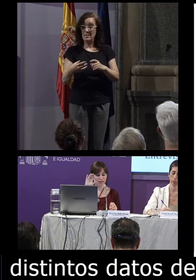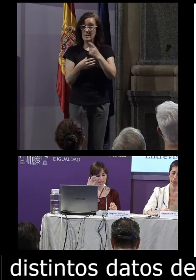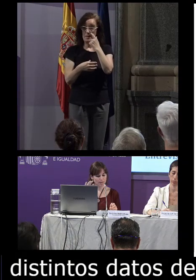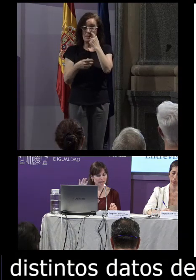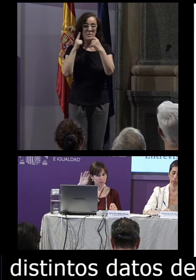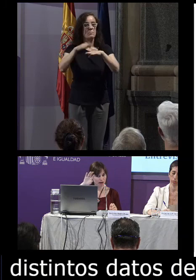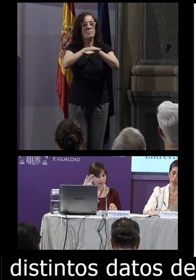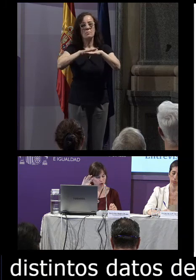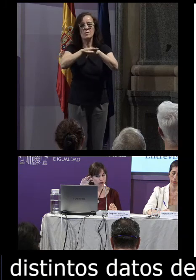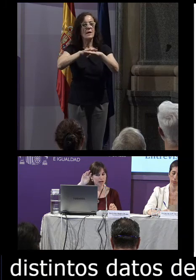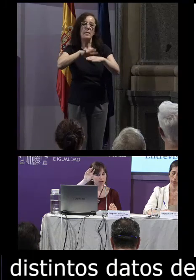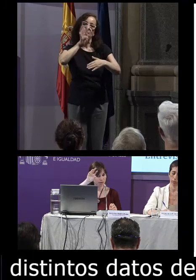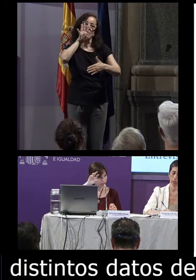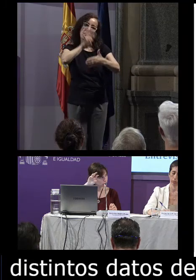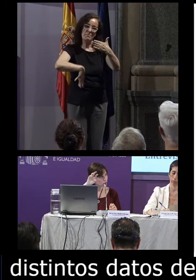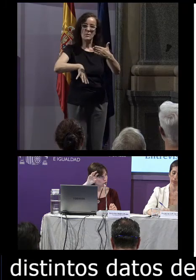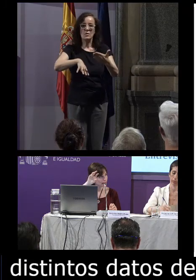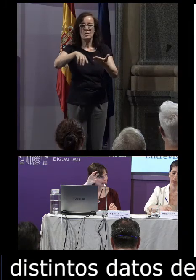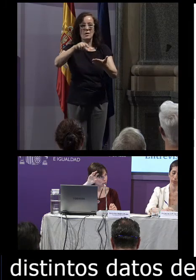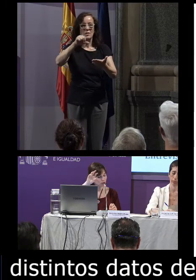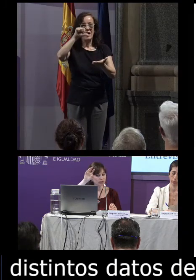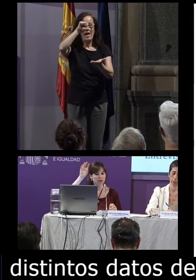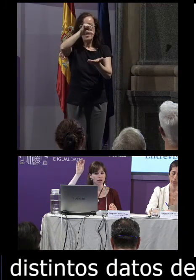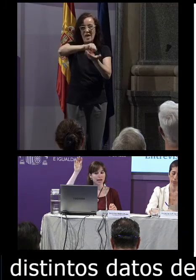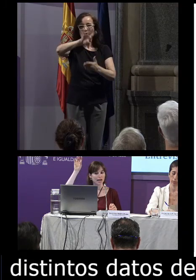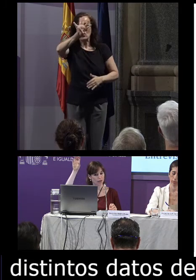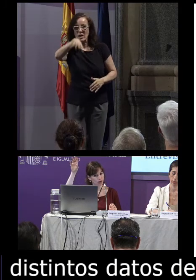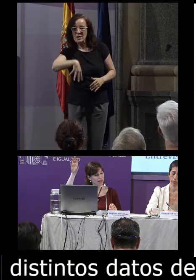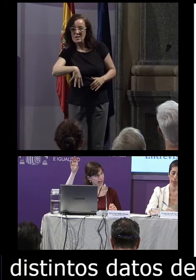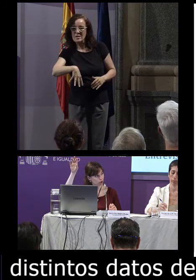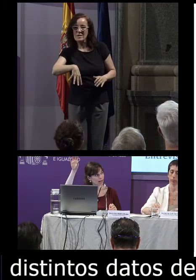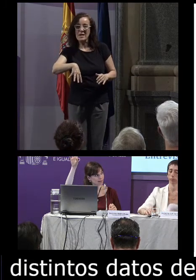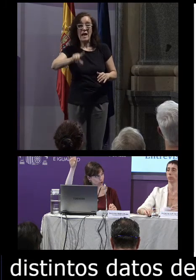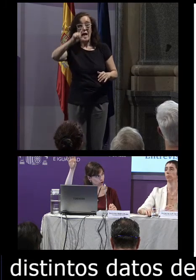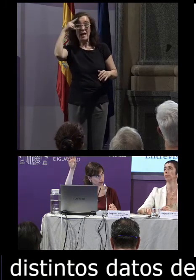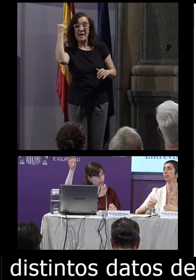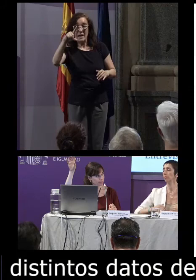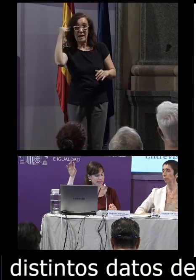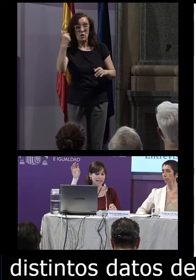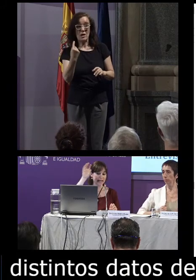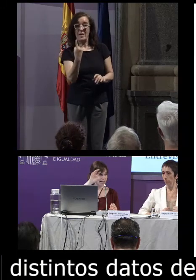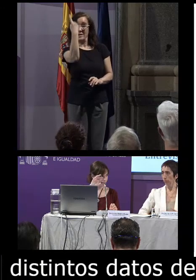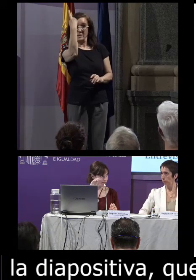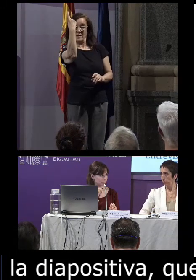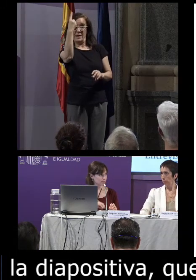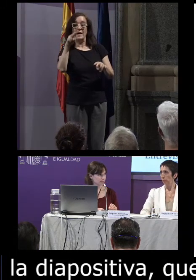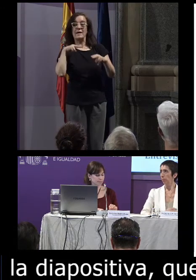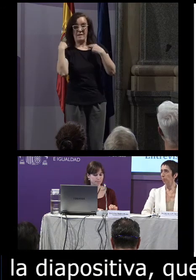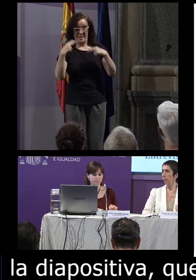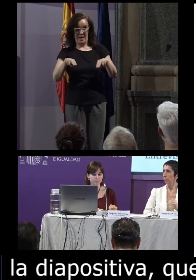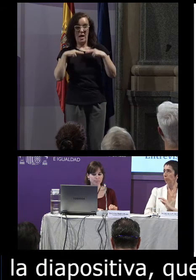básicamente de Barcelona centro de Cataluña la zona de Gerona del norte y de Lérida